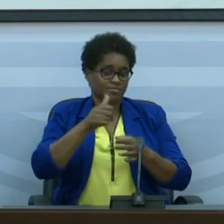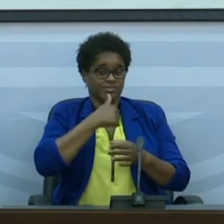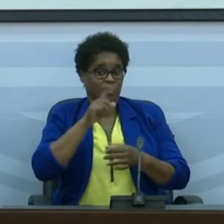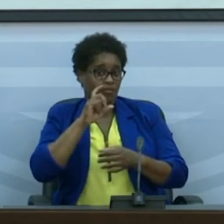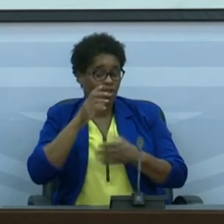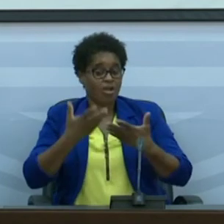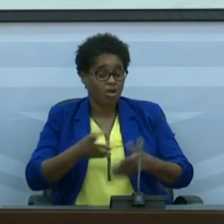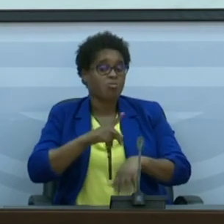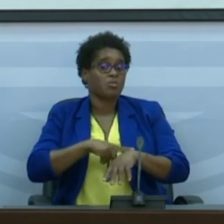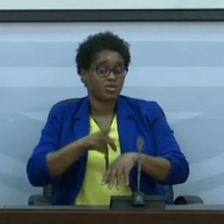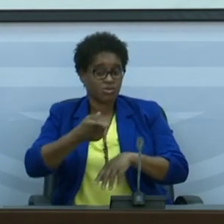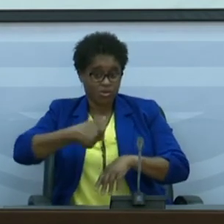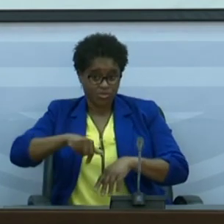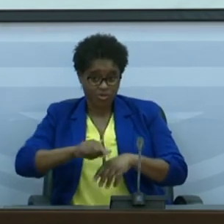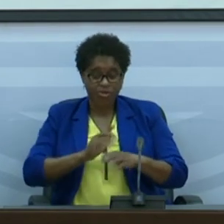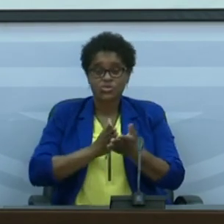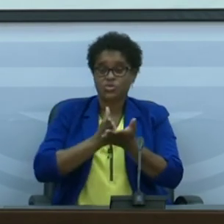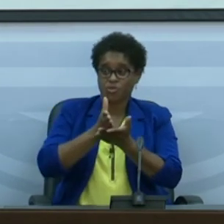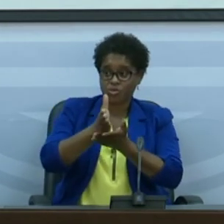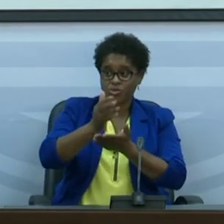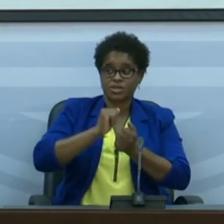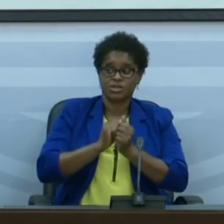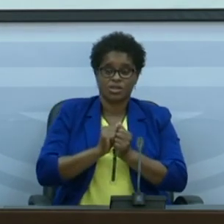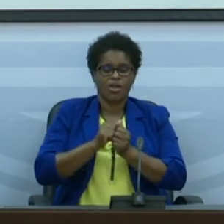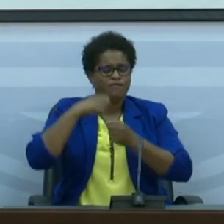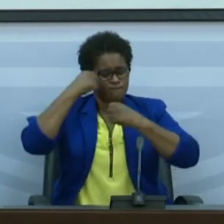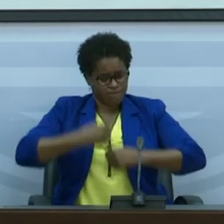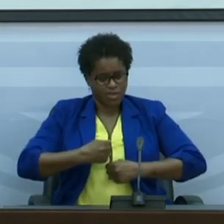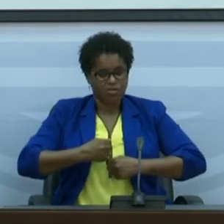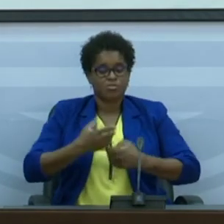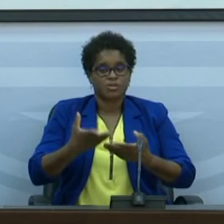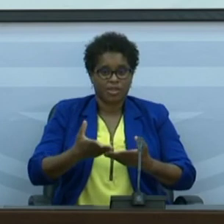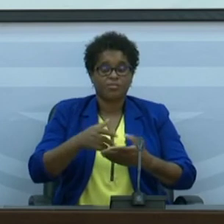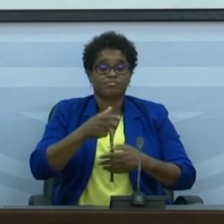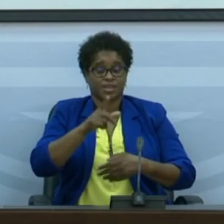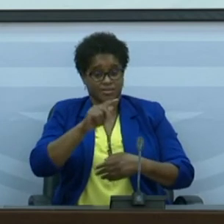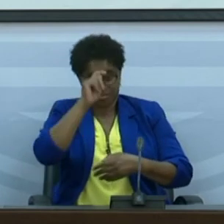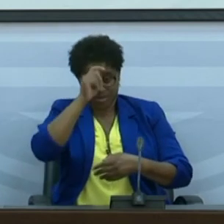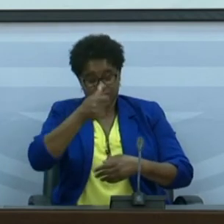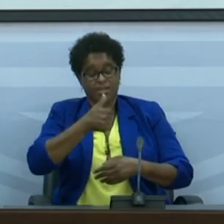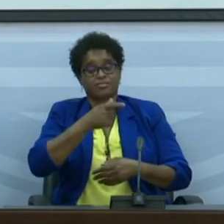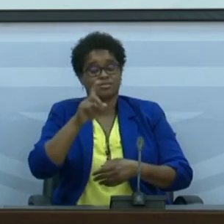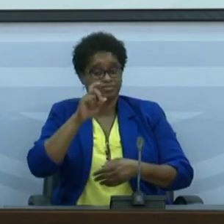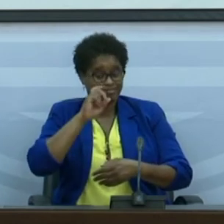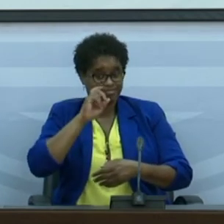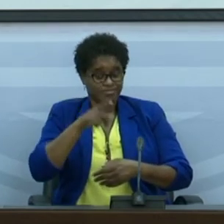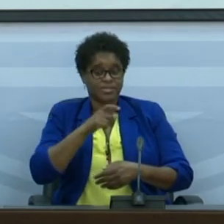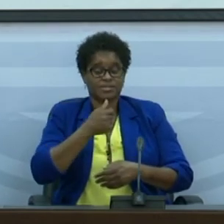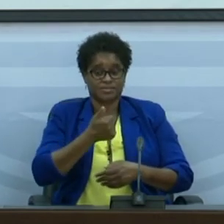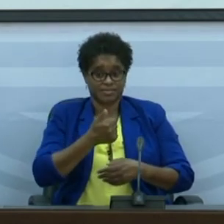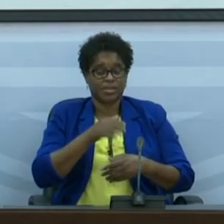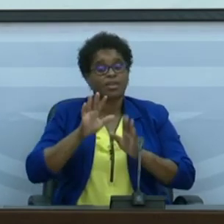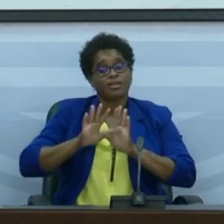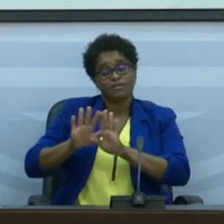agora é o momento de nós continuarmos firmes a adotar essas medidas evitar festas por enquanto